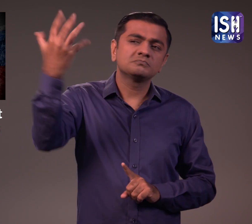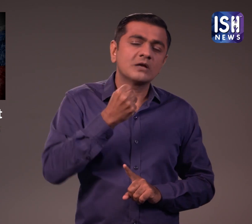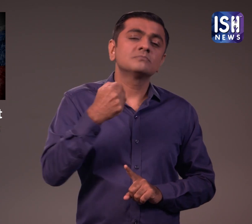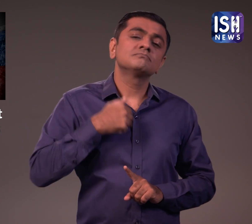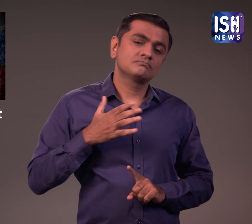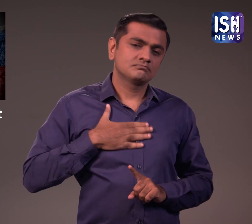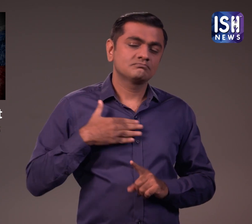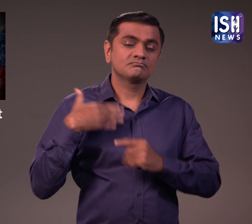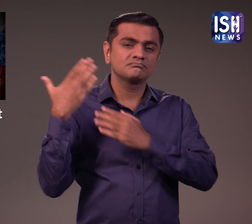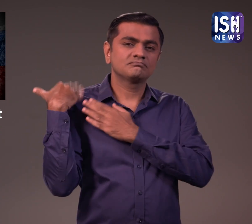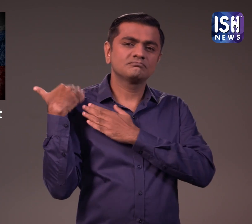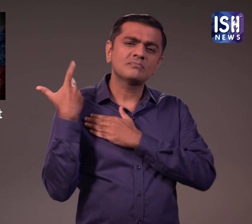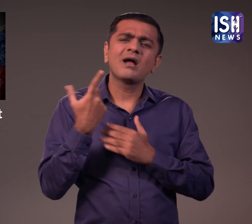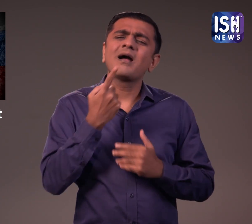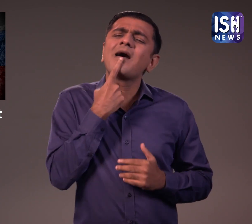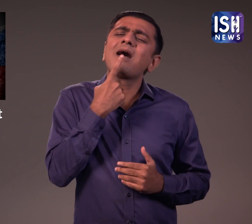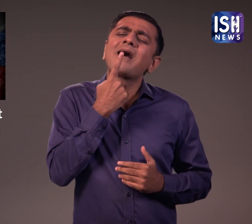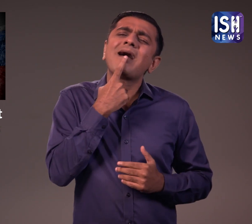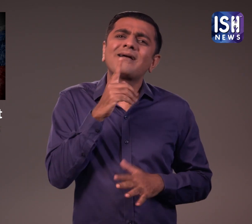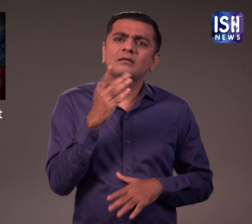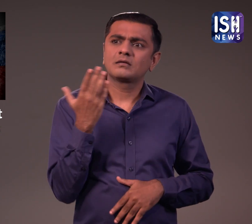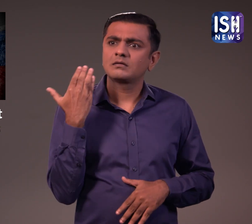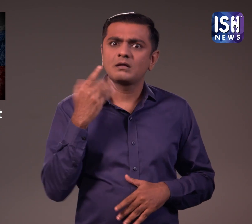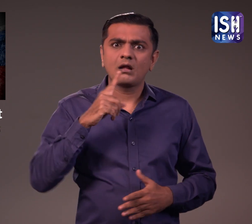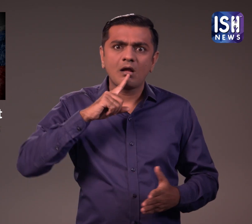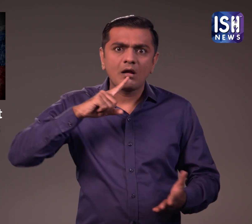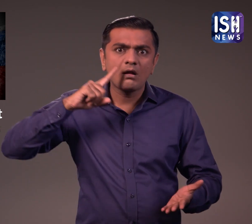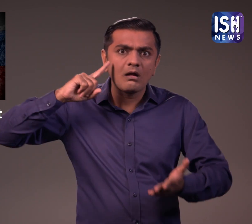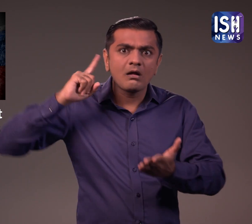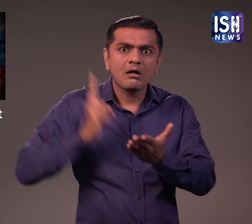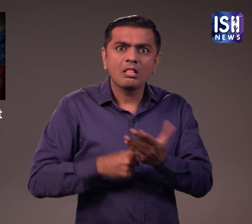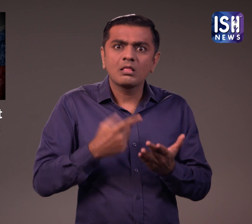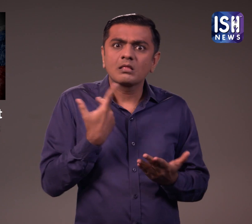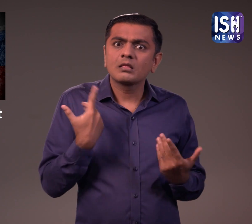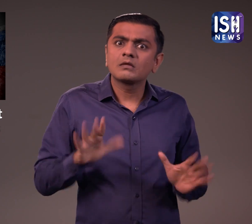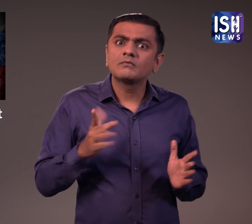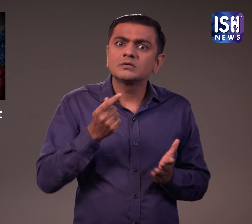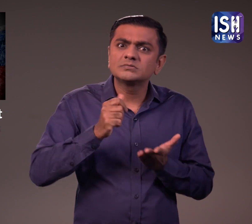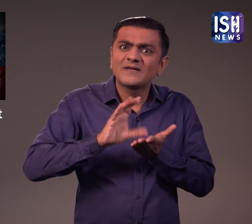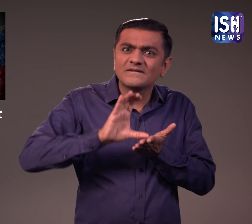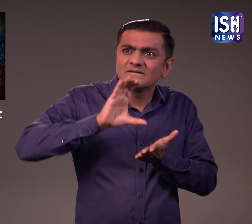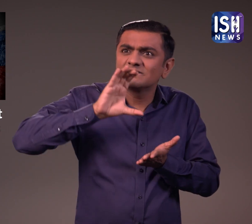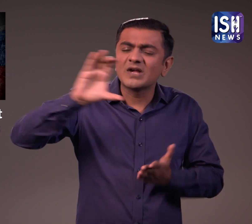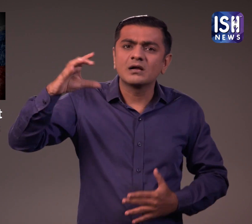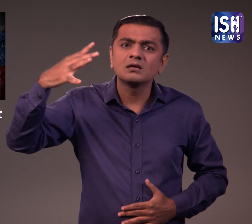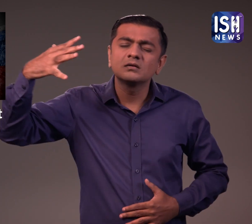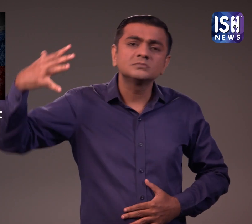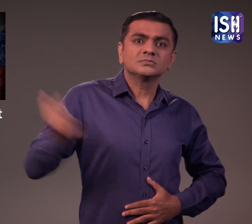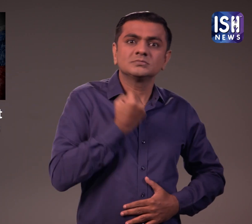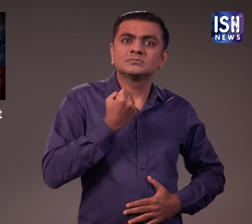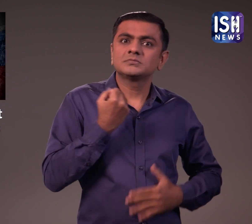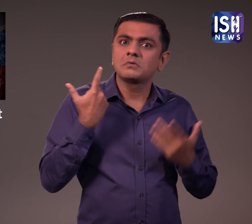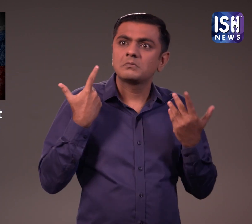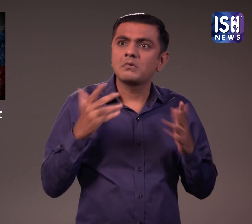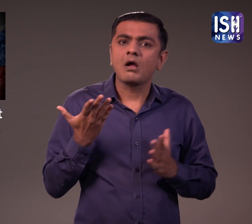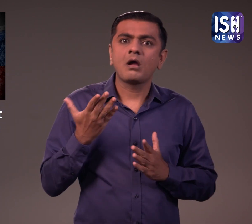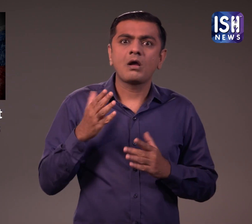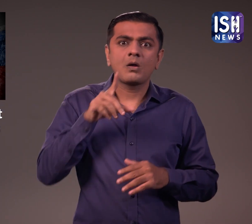को खरीद लेंगे सभी ने सोचा कि वह सिर्फ यूही बोल रहे थे लेकिन उन्होंने वास्तों में हाल ही में